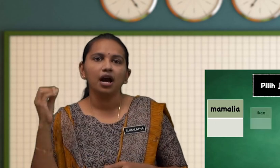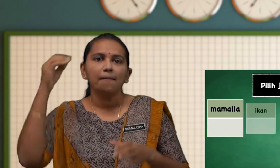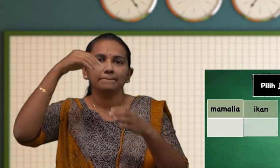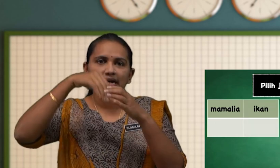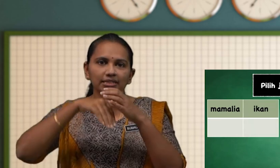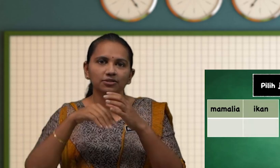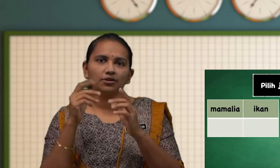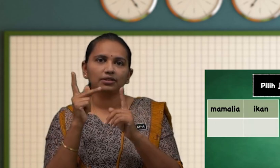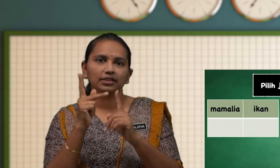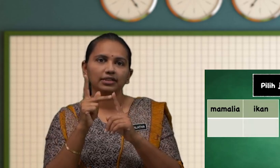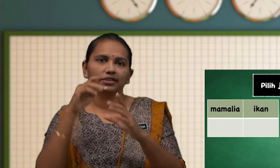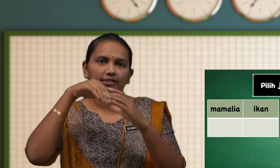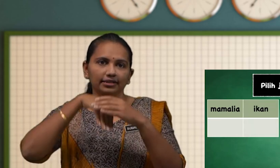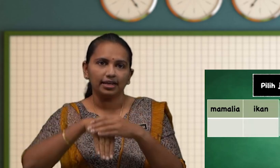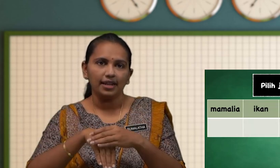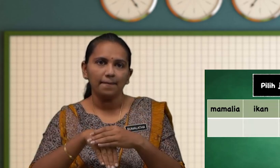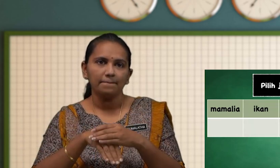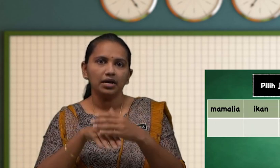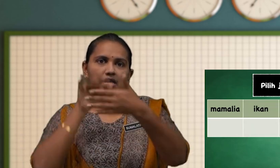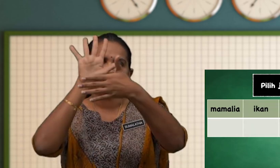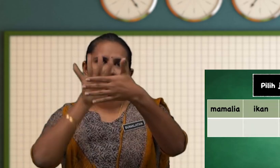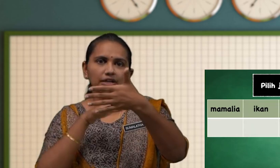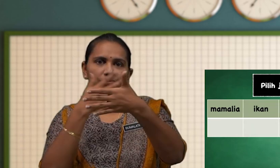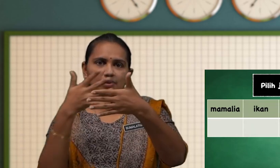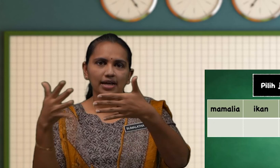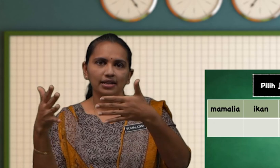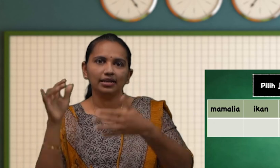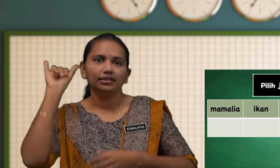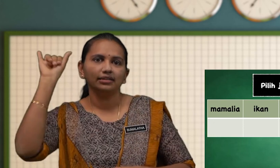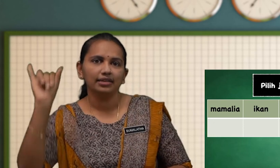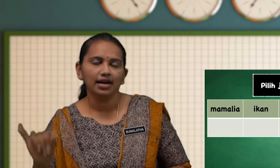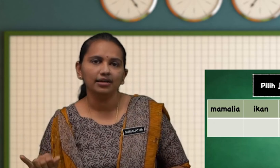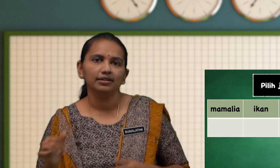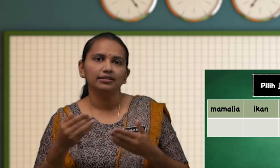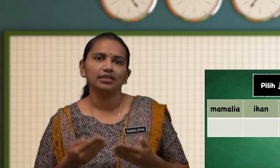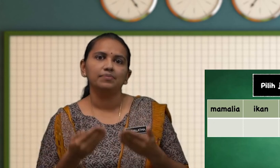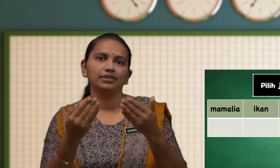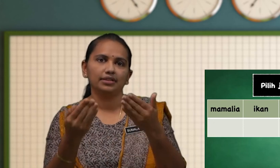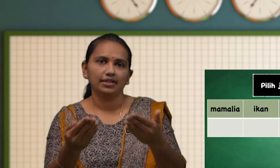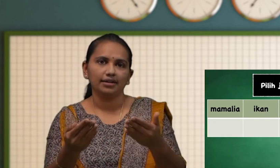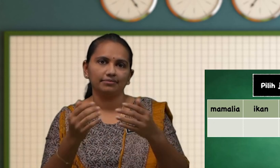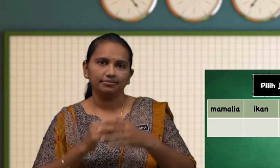Masuk Ke Dalam Jadual Yang Diberikan